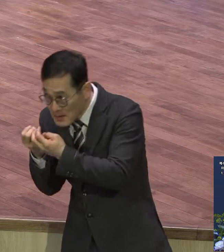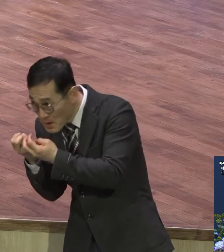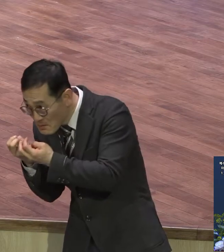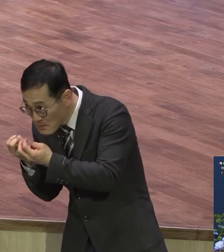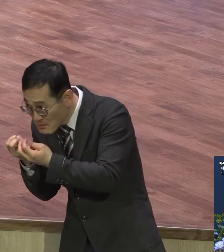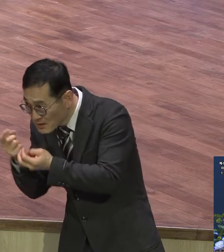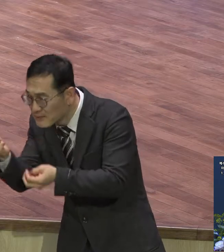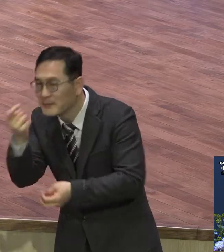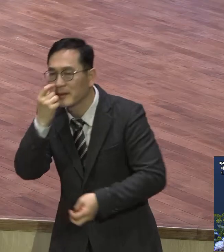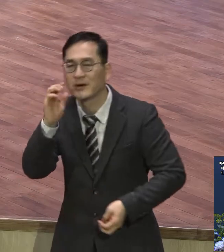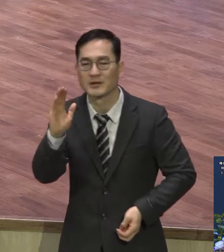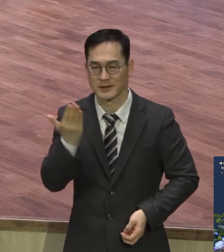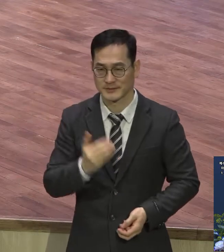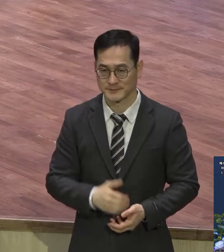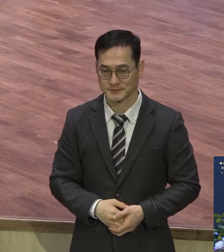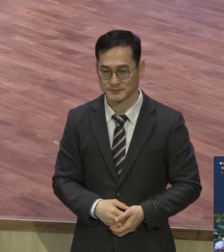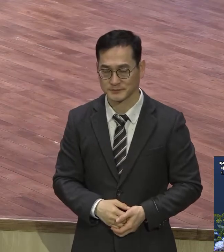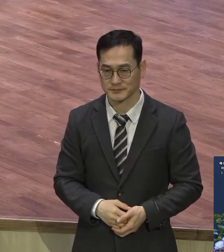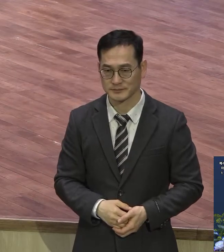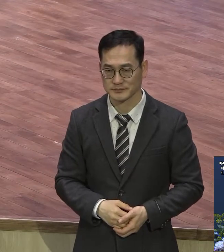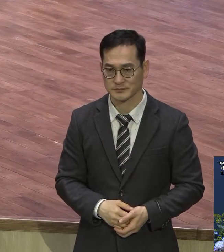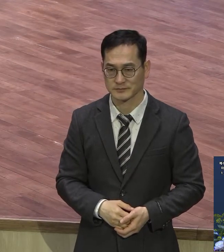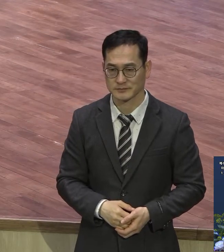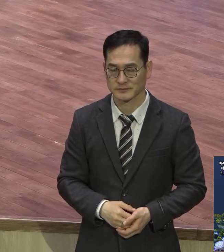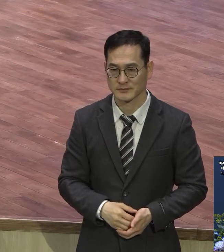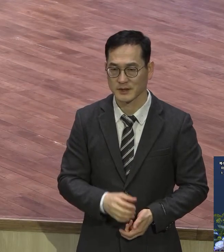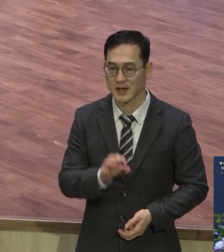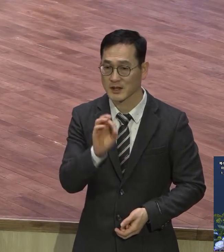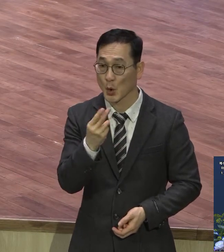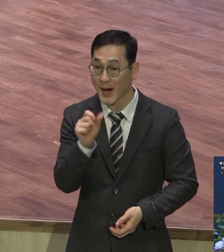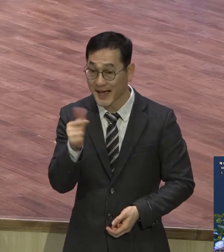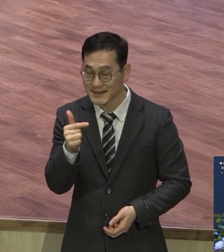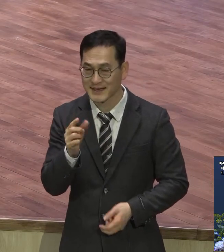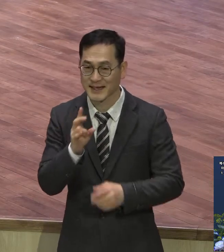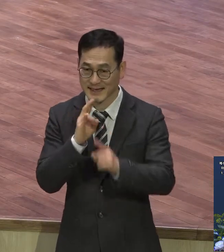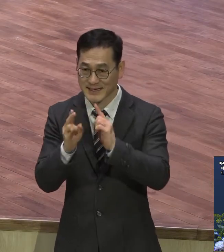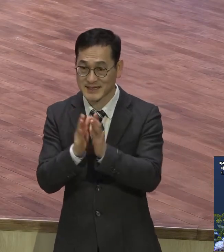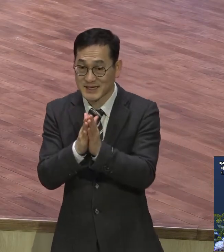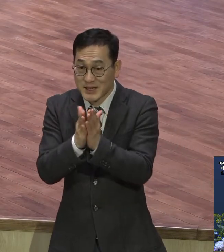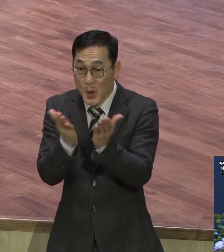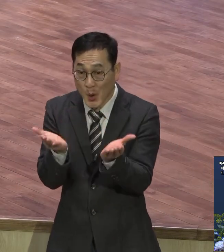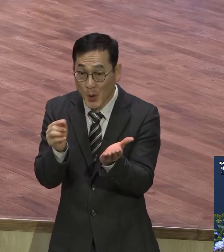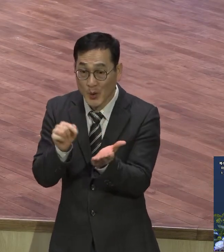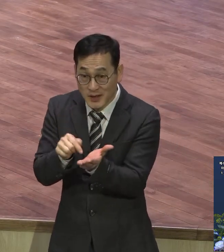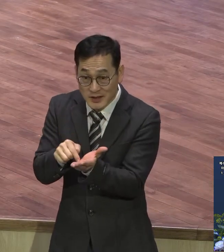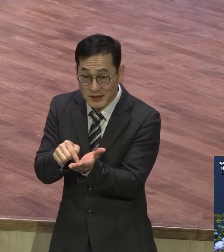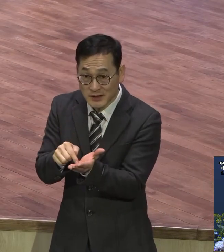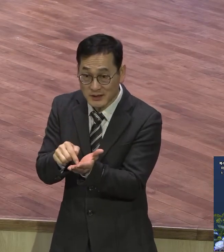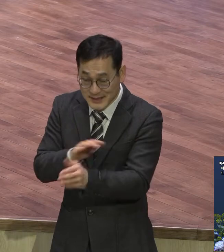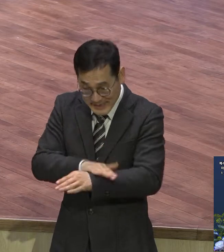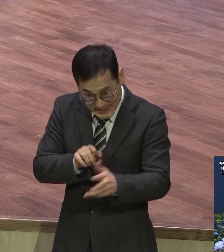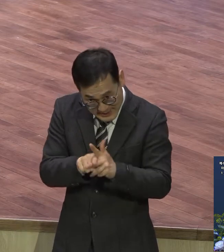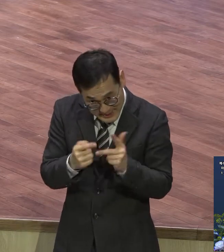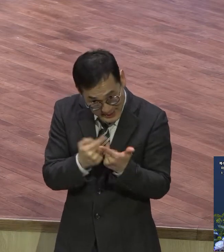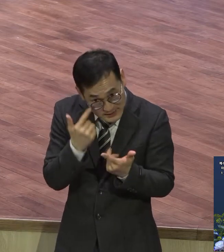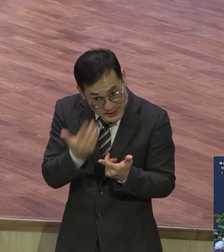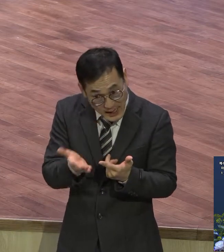요한계시록을 잘 이해하고 있는가 신천지를 끌어간 동력이 계시록이라 요한계시록을 이걸 이거 가지고